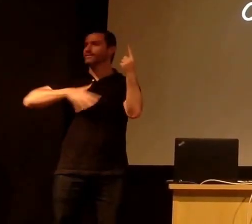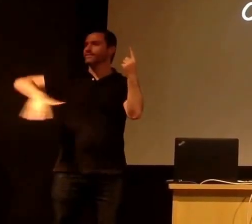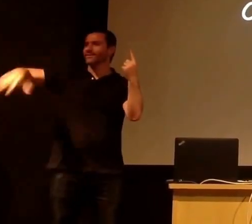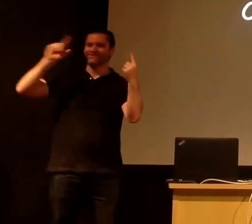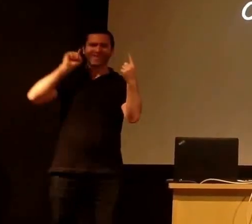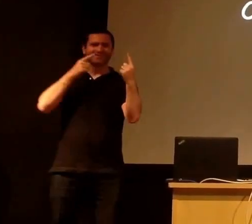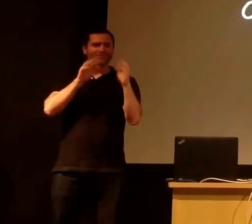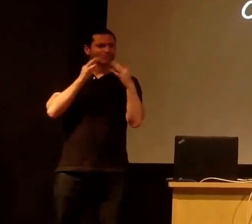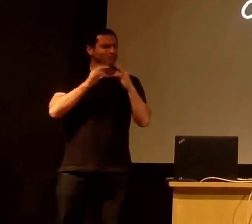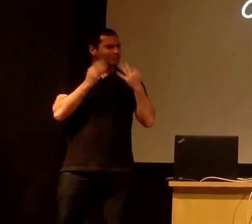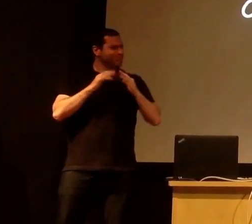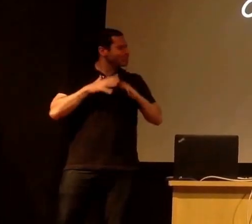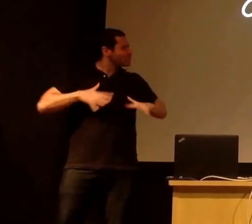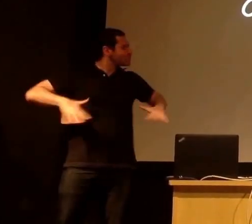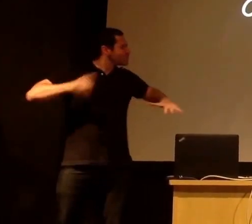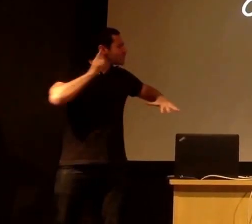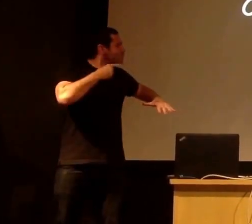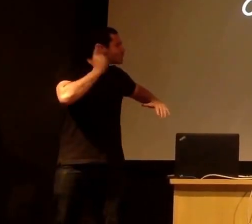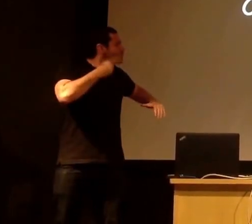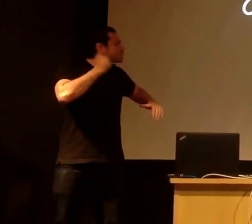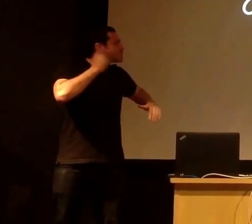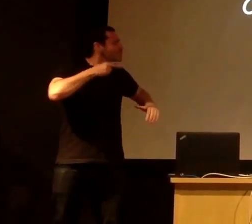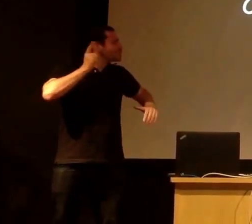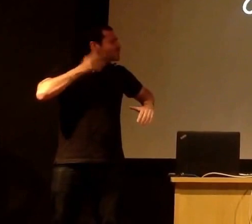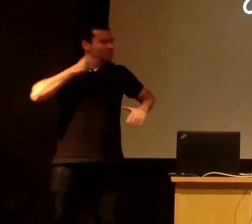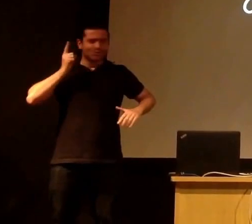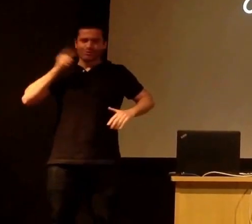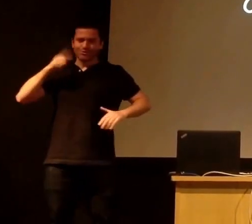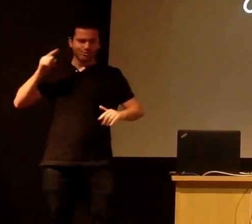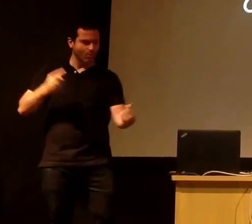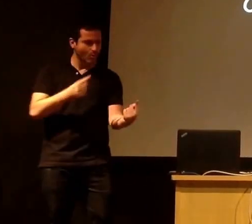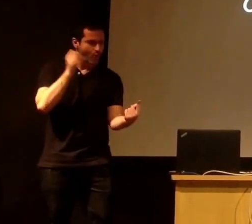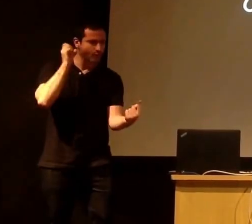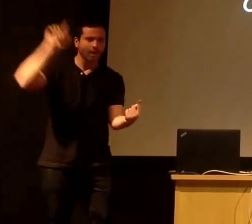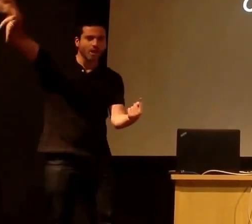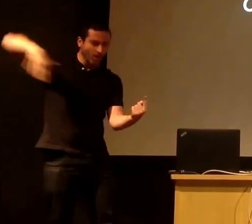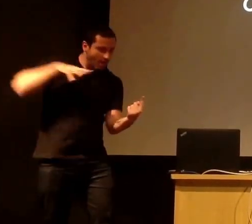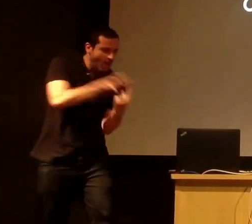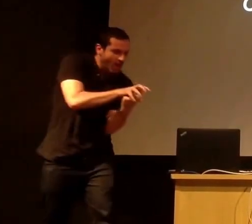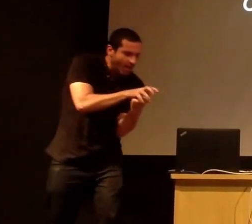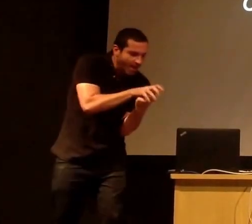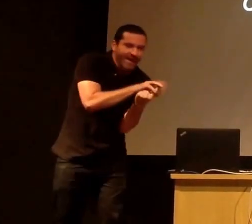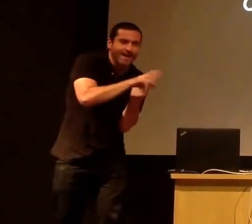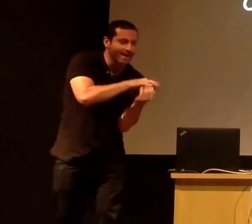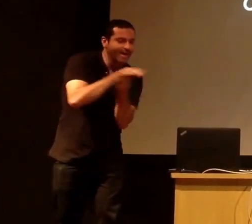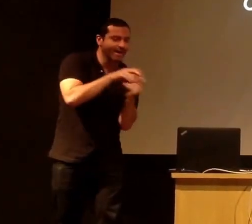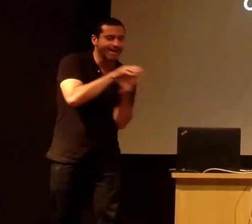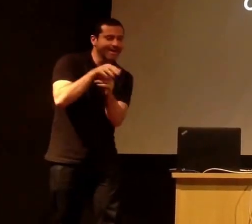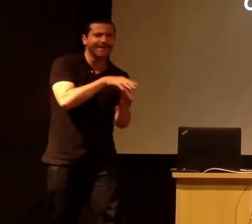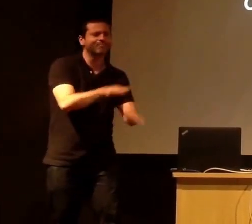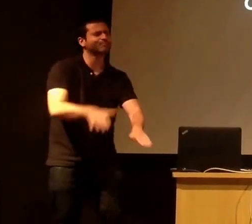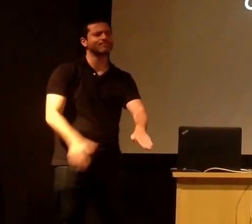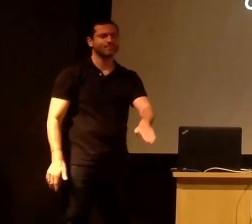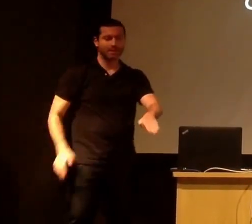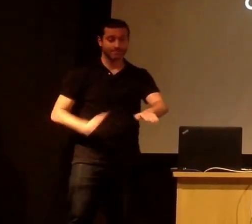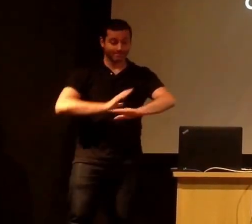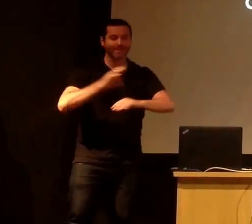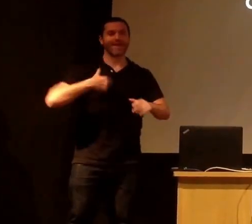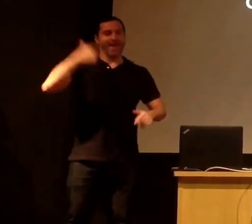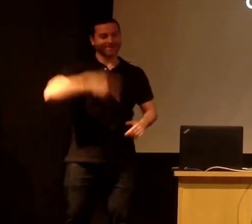estranho da família, porque a família toda era de surdos e só o filho da Sueli foi ouvinte. Então todos os surdos se aproveitaram dele